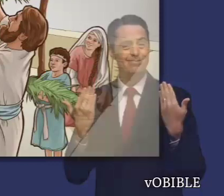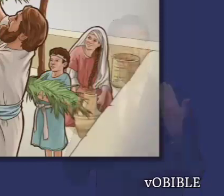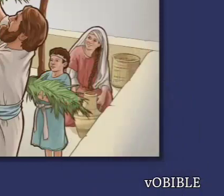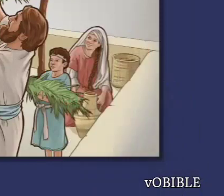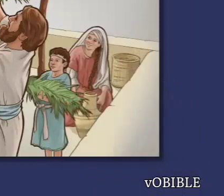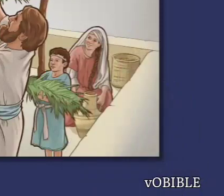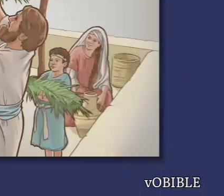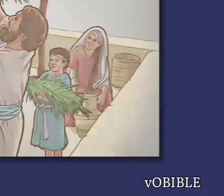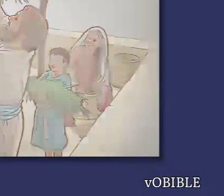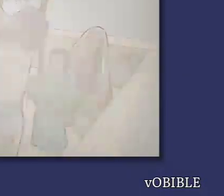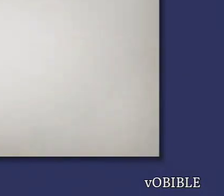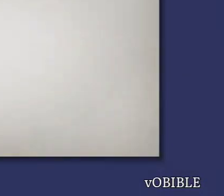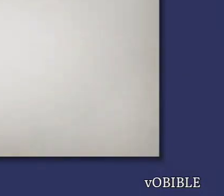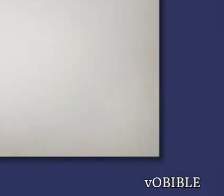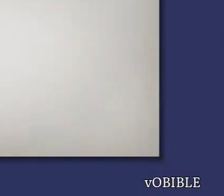fiestas en paz.